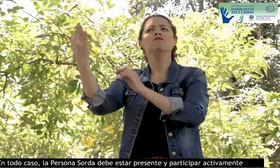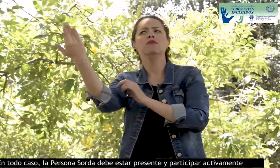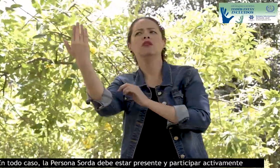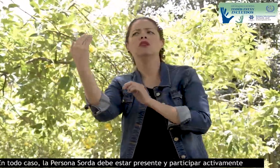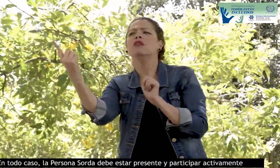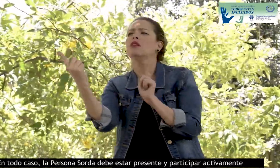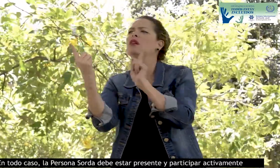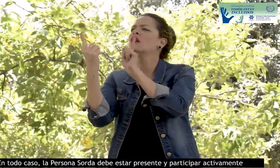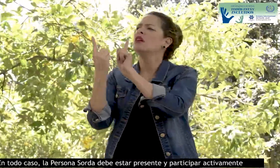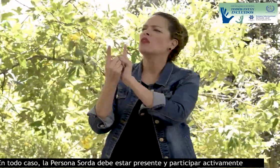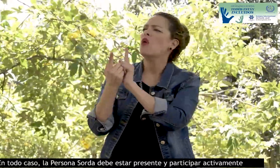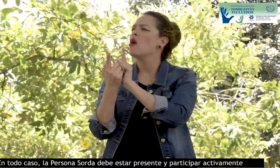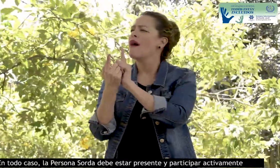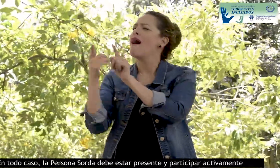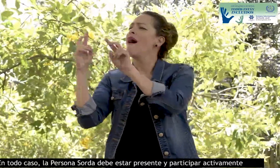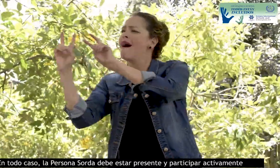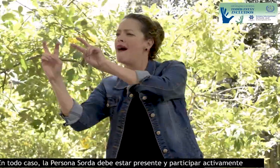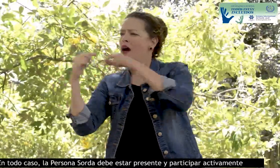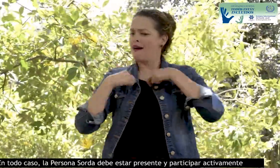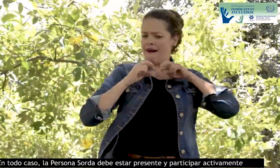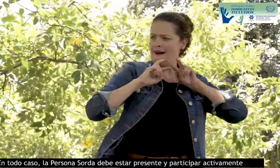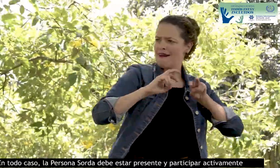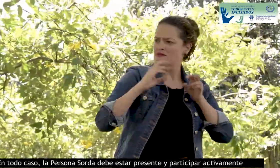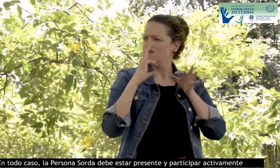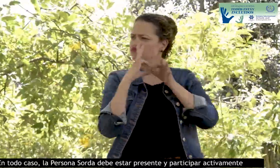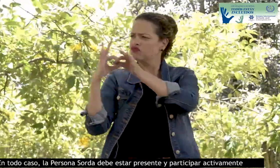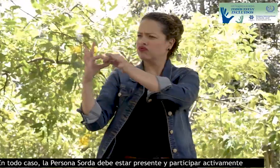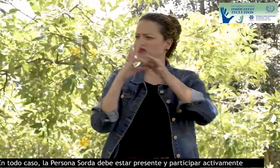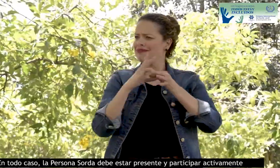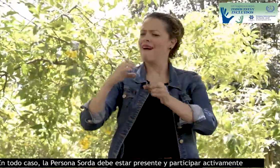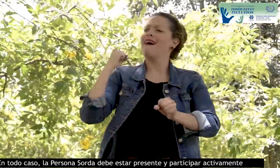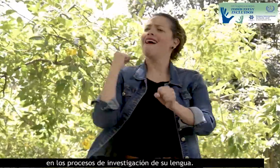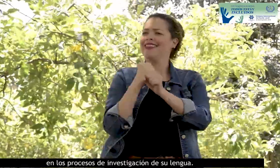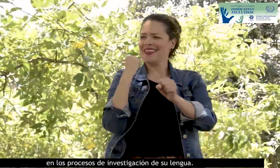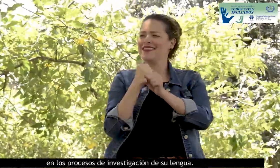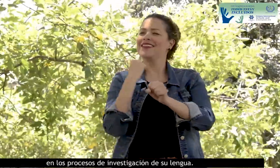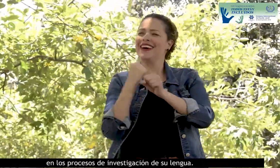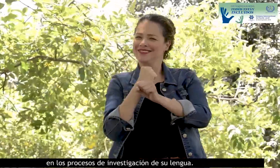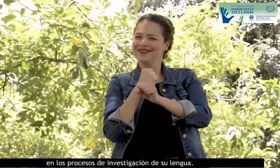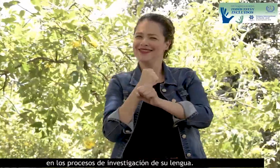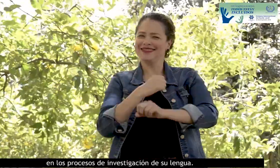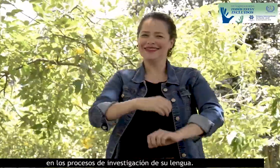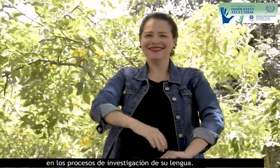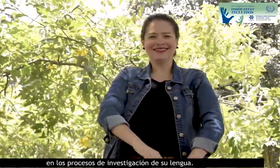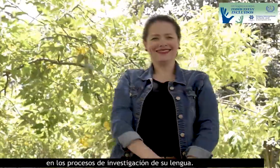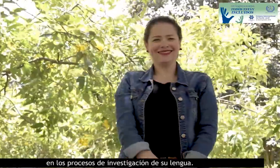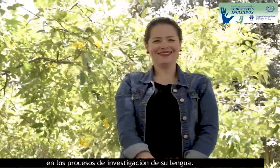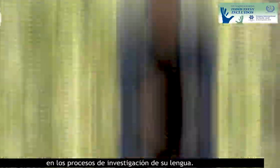todo caso, la persona sorda debe estar presente y participar activamente en los procesos de investigación de su lengua.